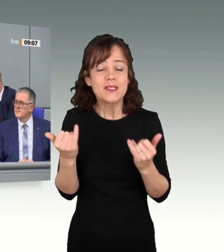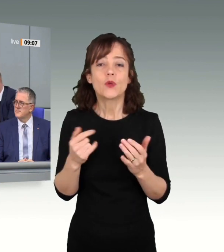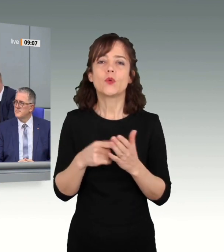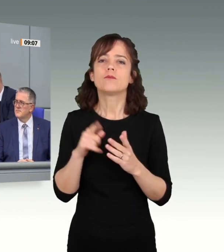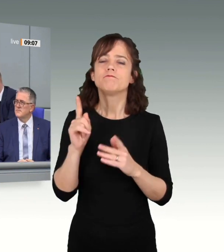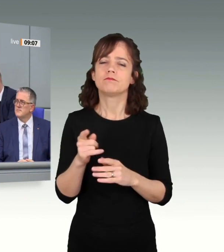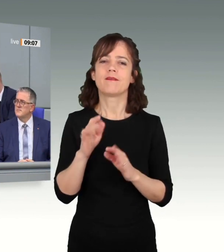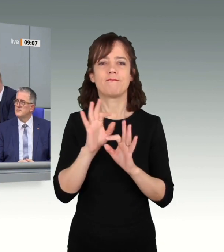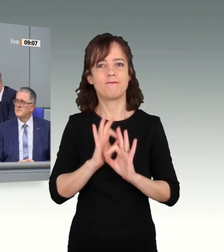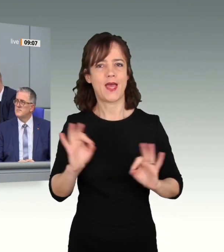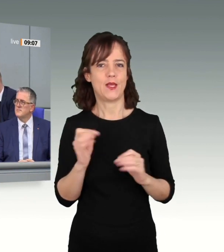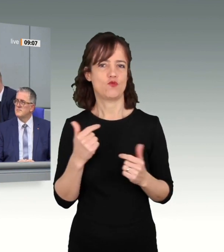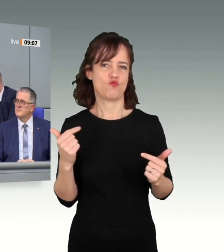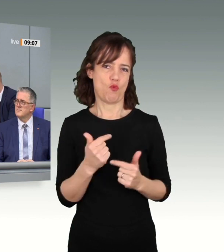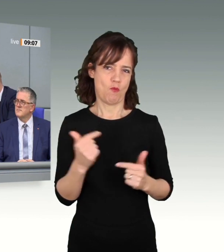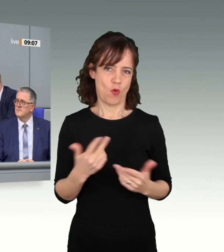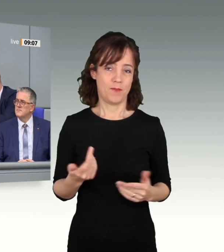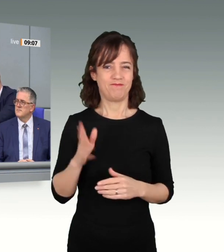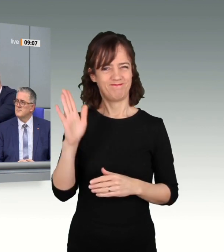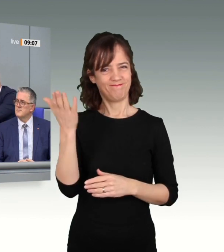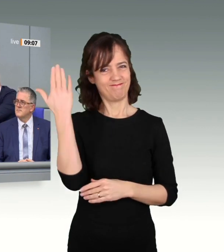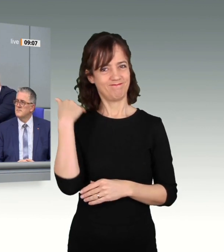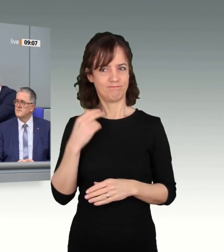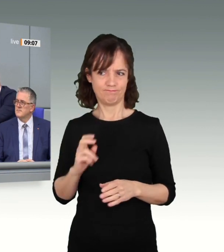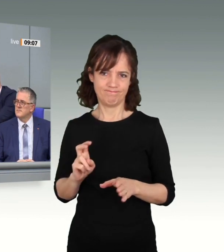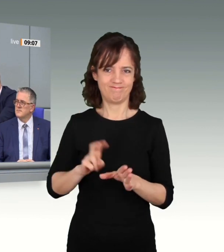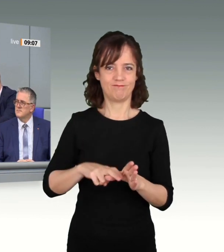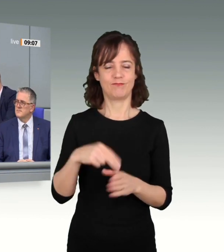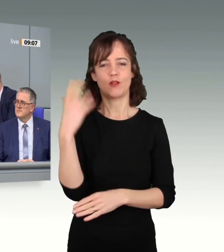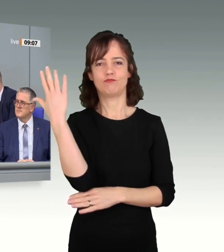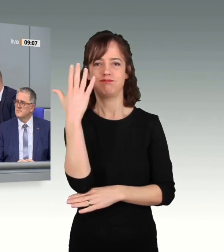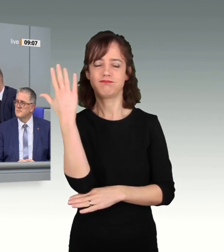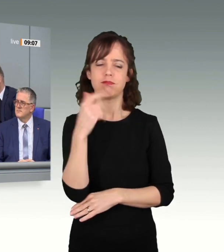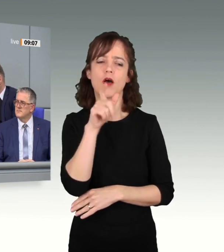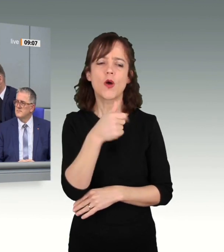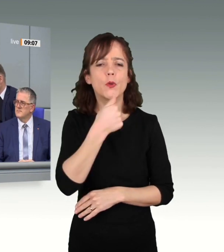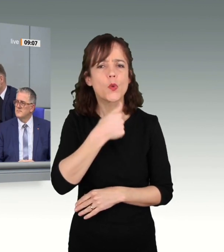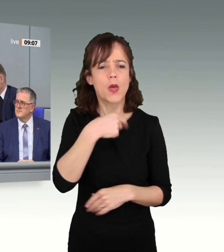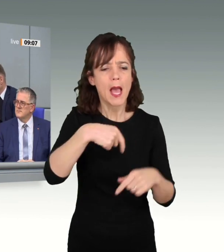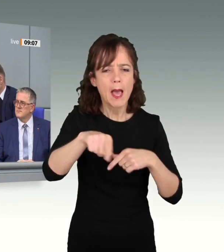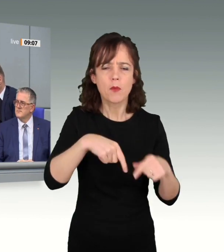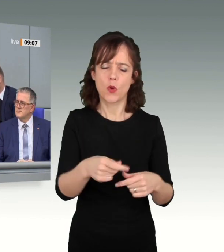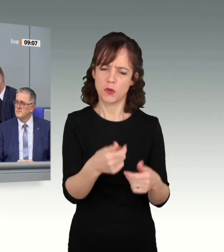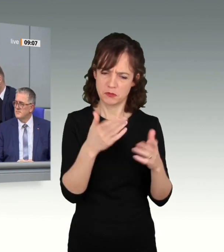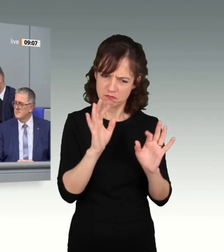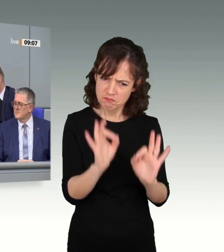feinen Humor besaß. In ihrer Antrittsrede würdigte sie die jungen Abgeordneten mit folgenden Worten. Ich